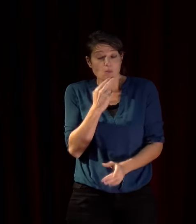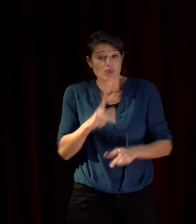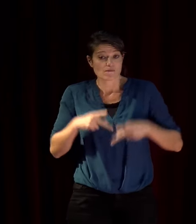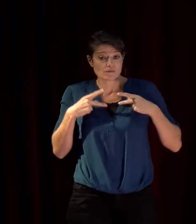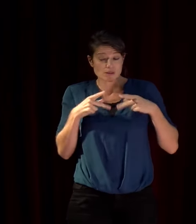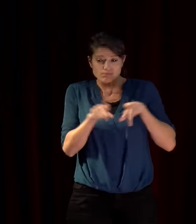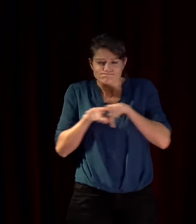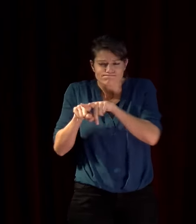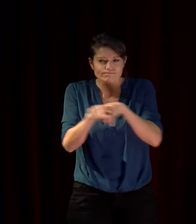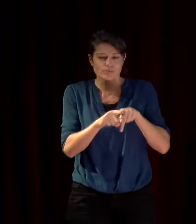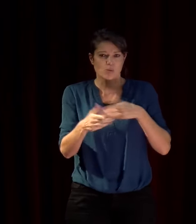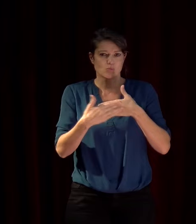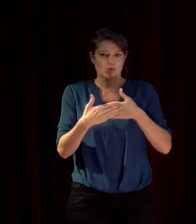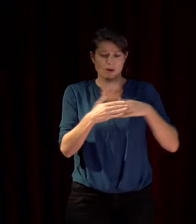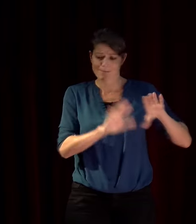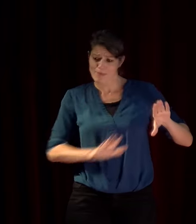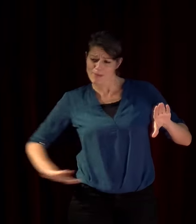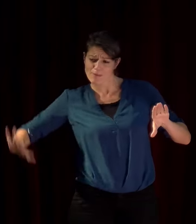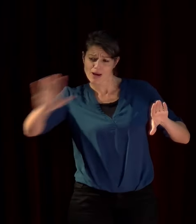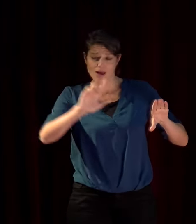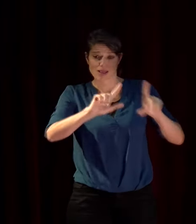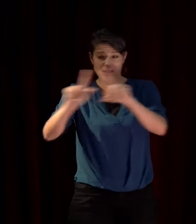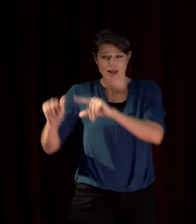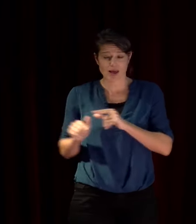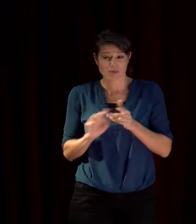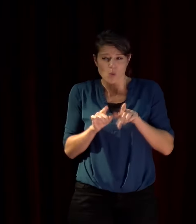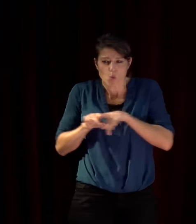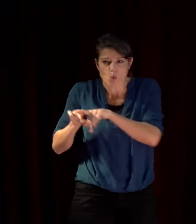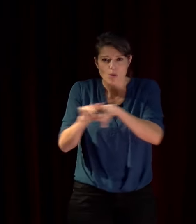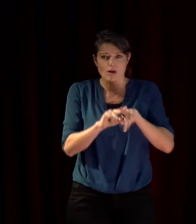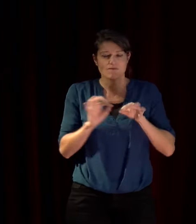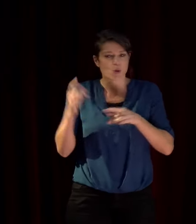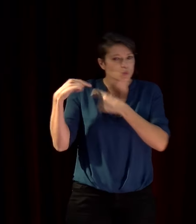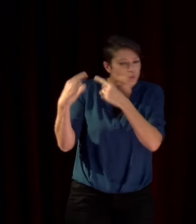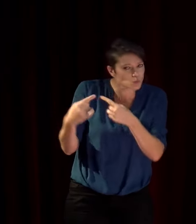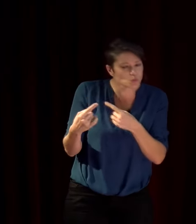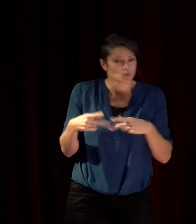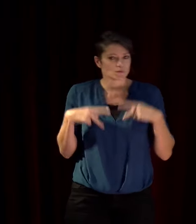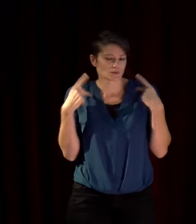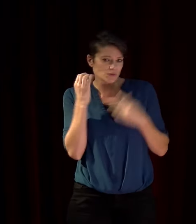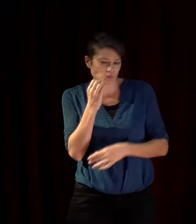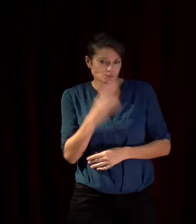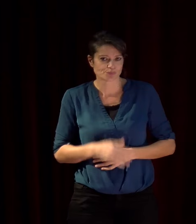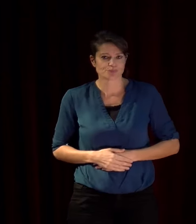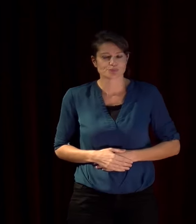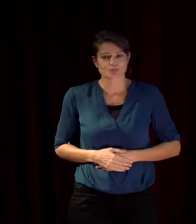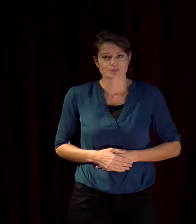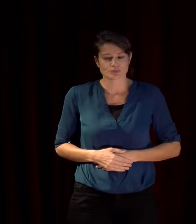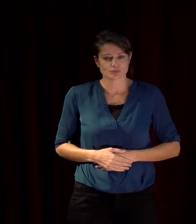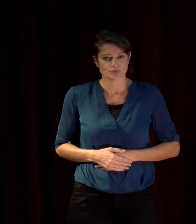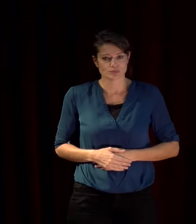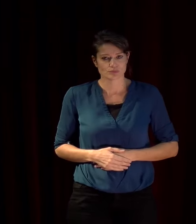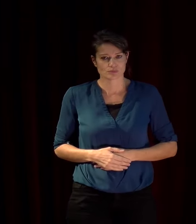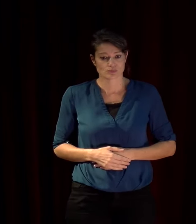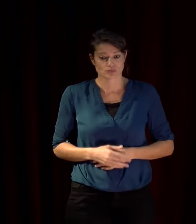où que l'on soit il y a quelque chose de commun dans les modes de vie en Méditerranée croire que l'on n'est